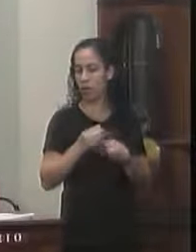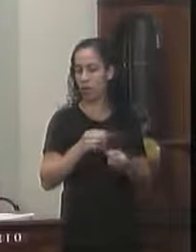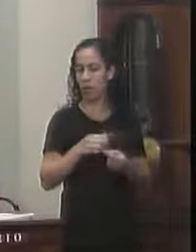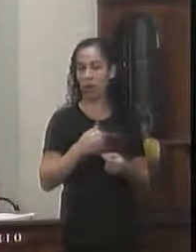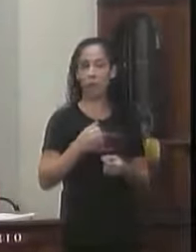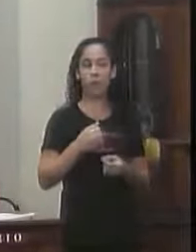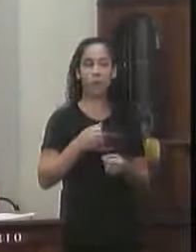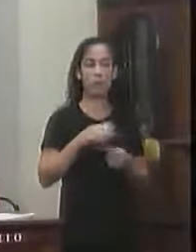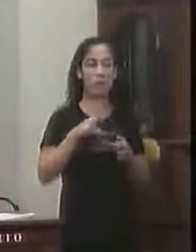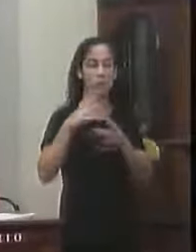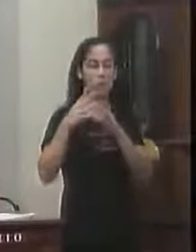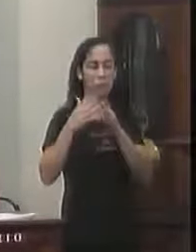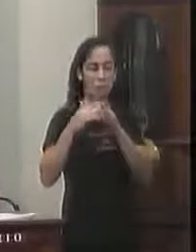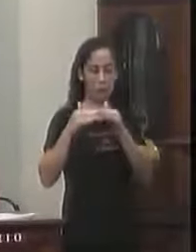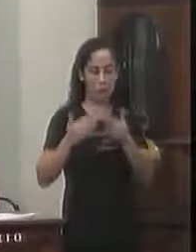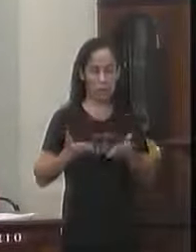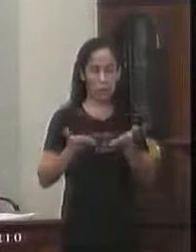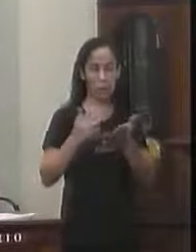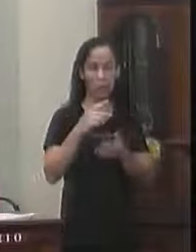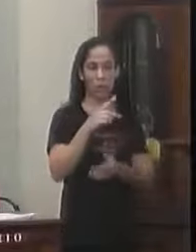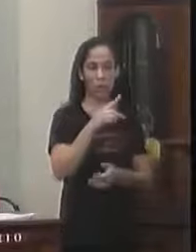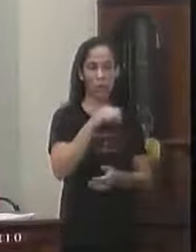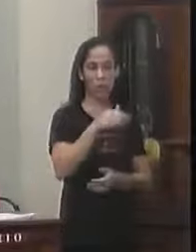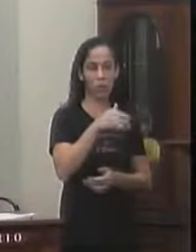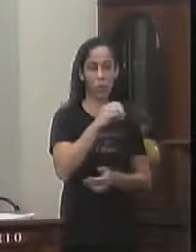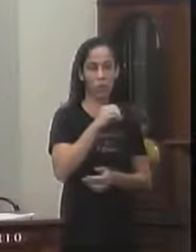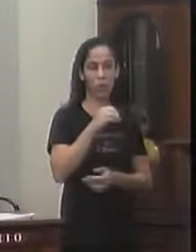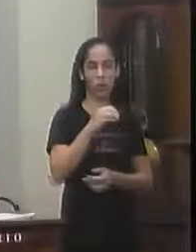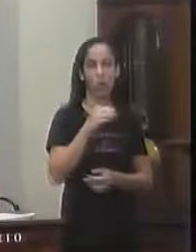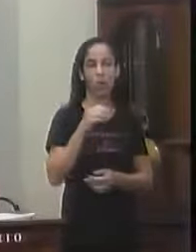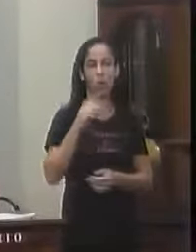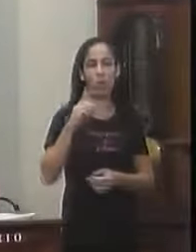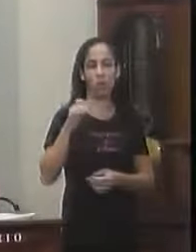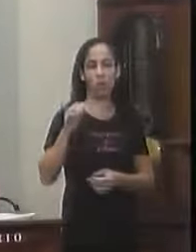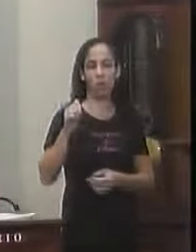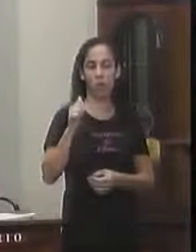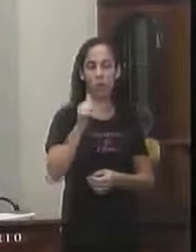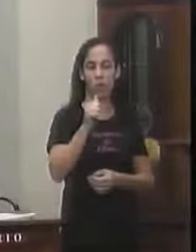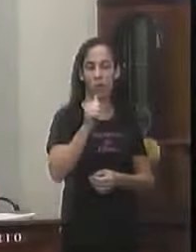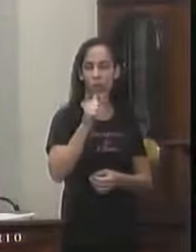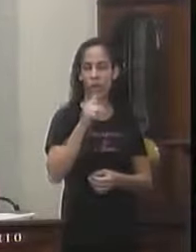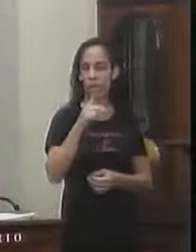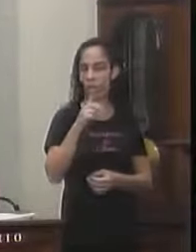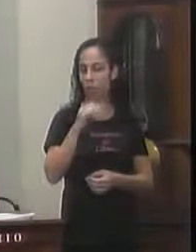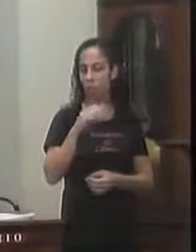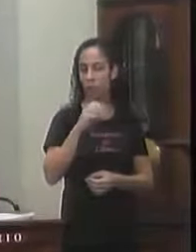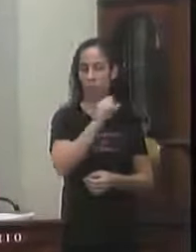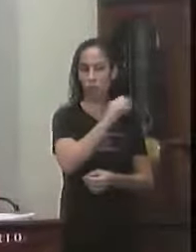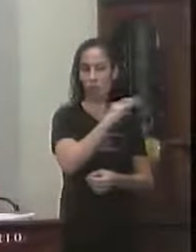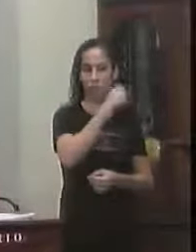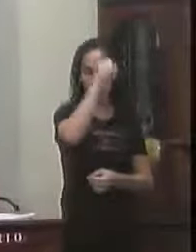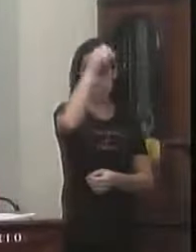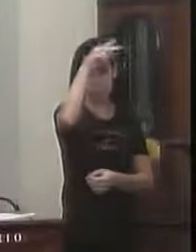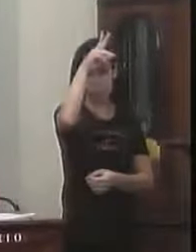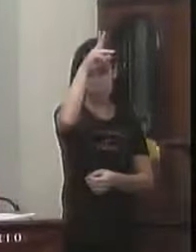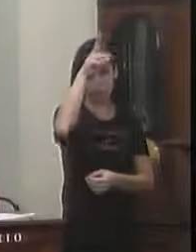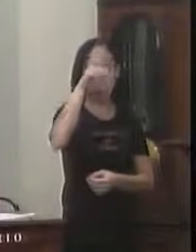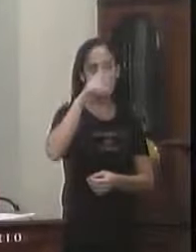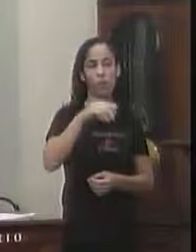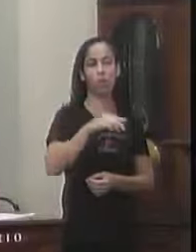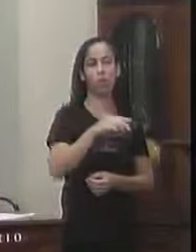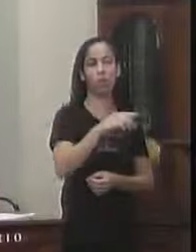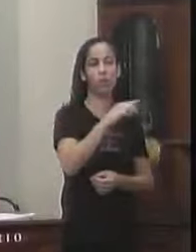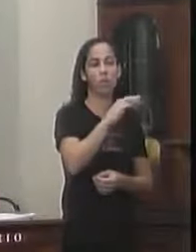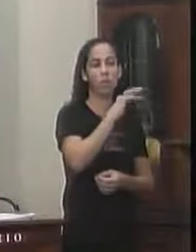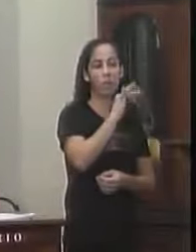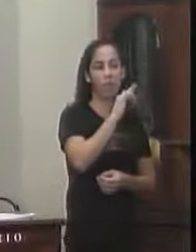regimental Requer uma moção De aplausos Ao subprefeito De Parapê Uno O senhor Felipe Neri Maia E sua equipe O